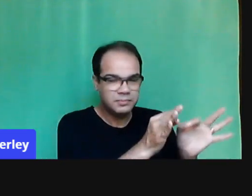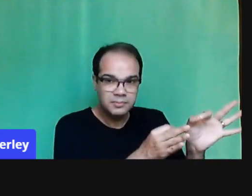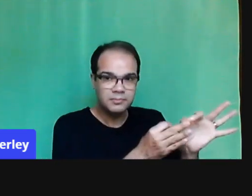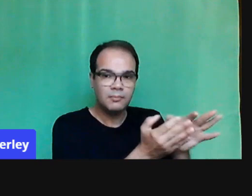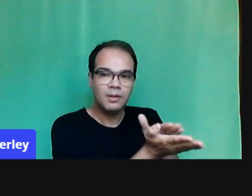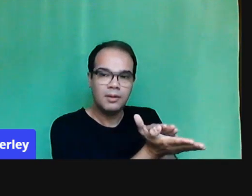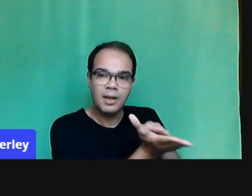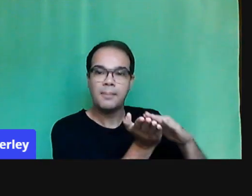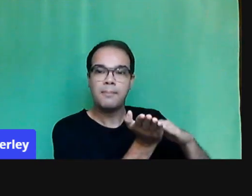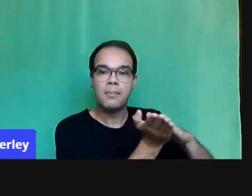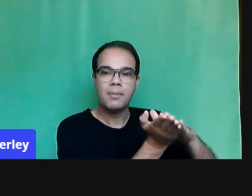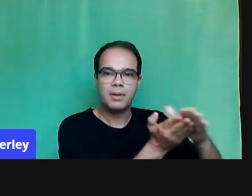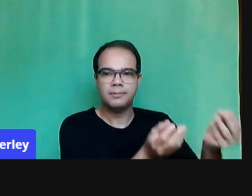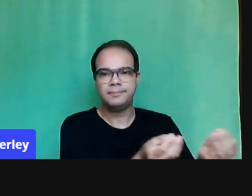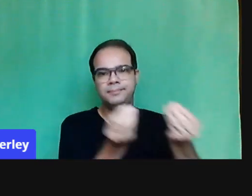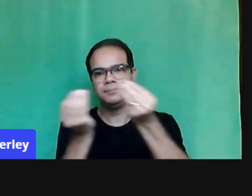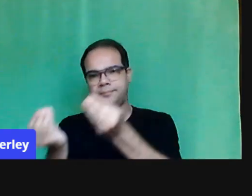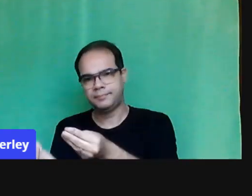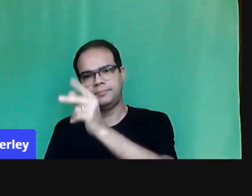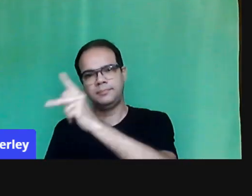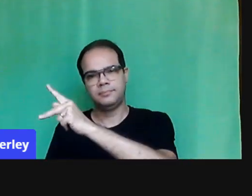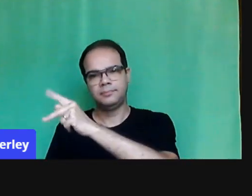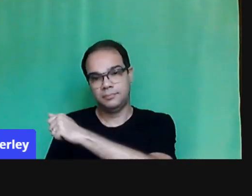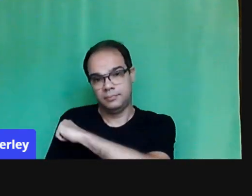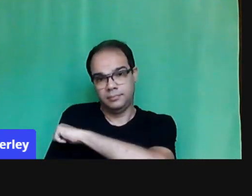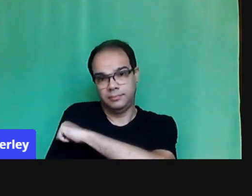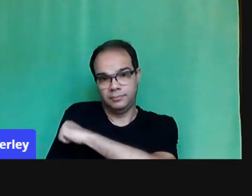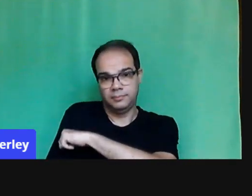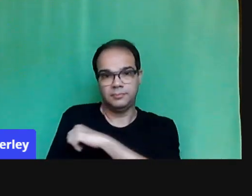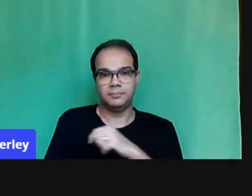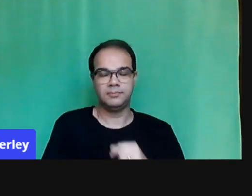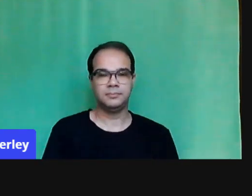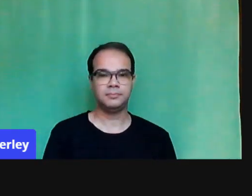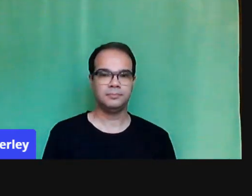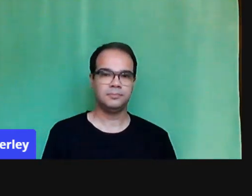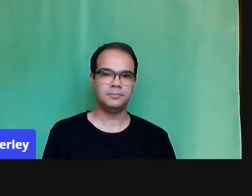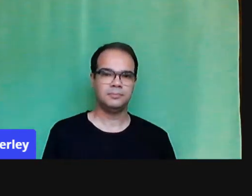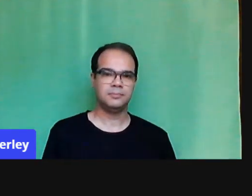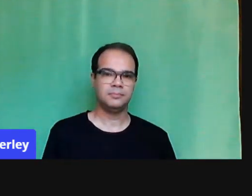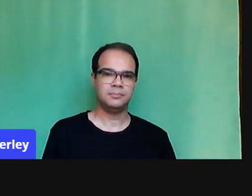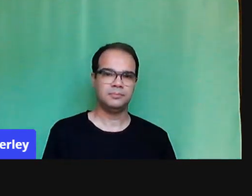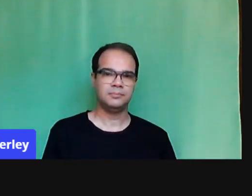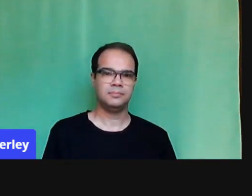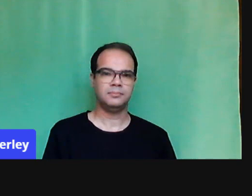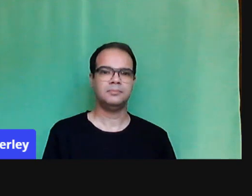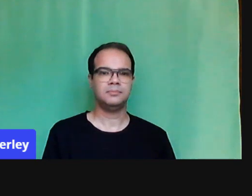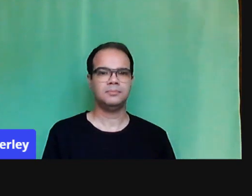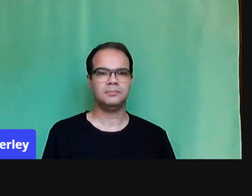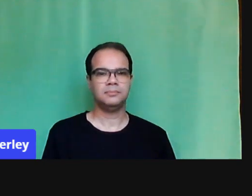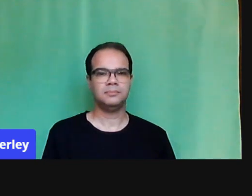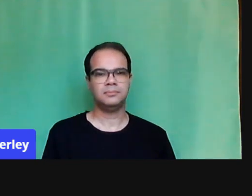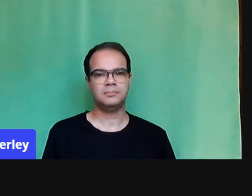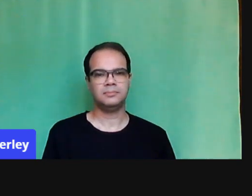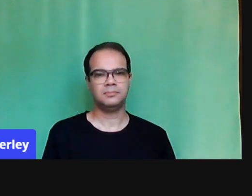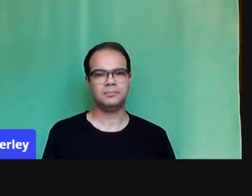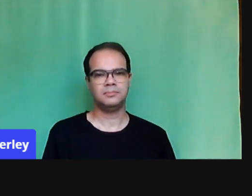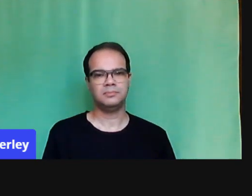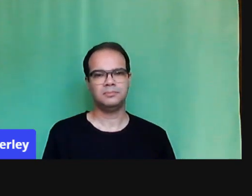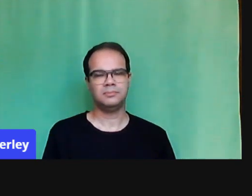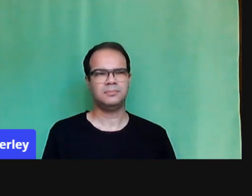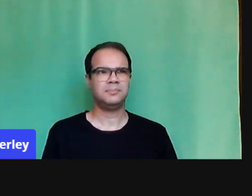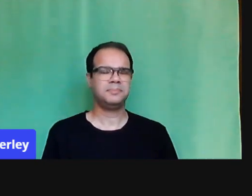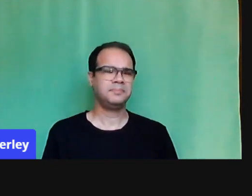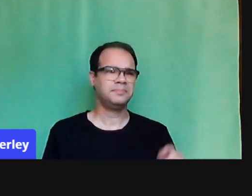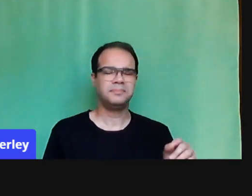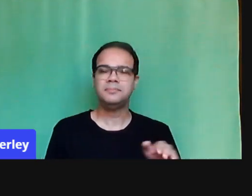E também temos o uso, o material impresso quase atinge a unanimidade, 100%, 95